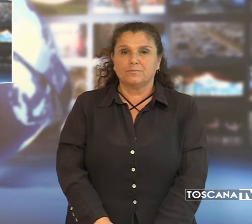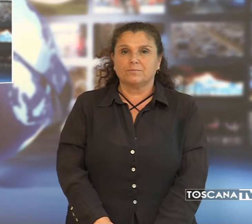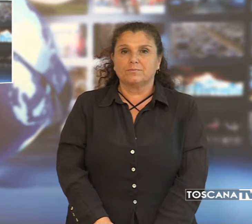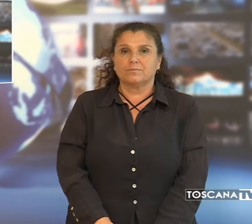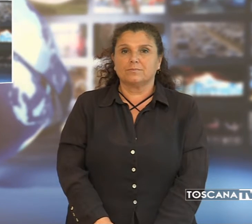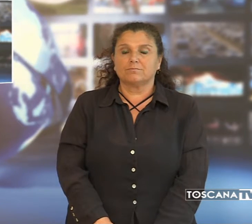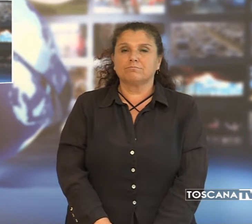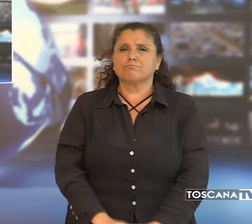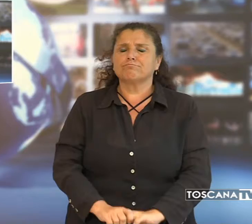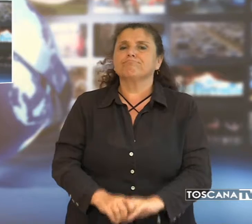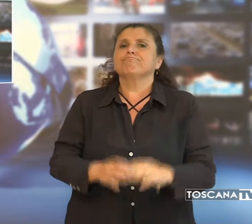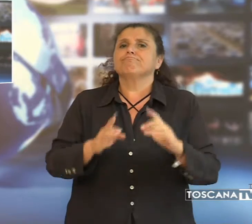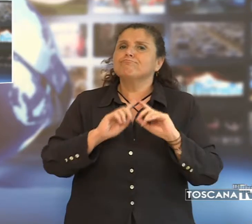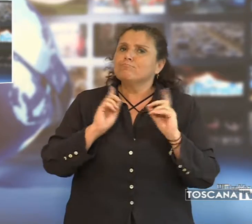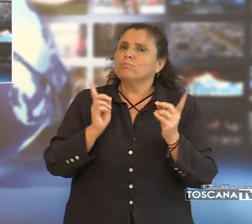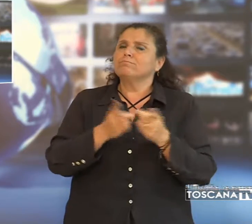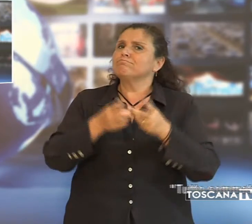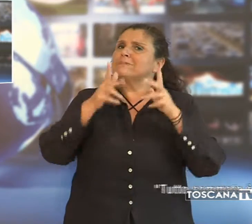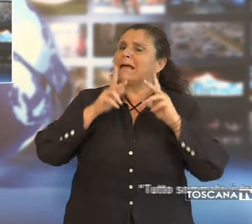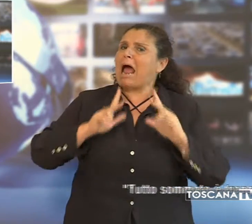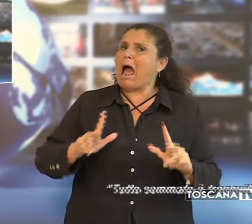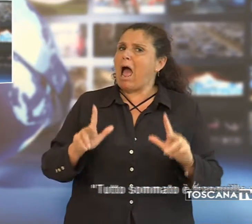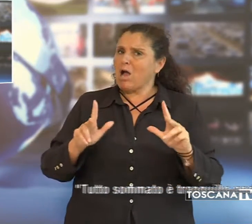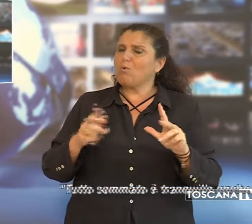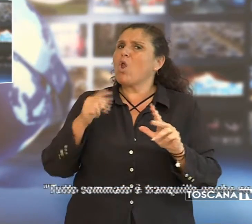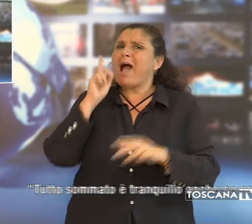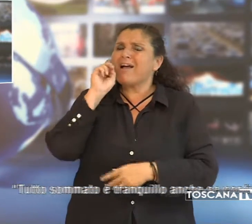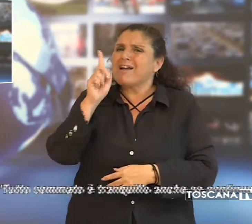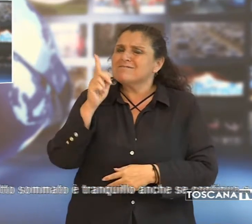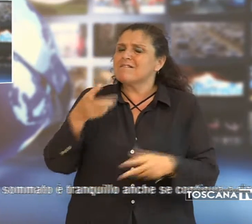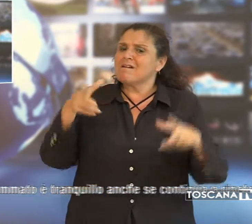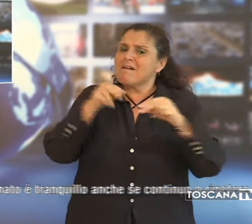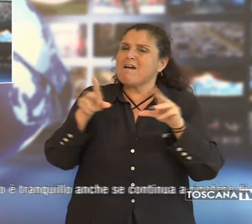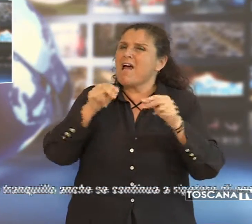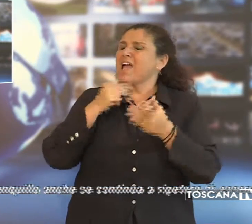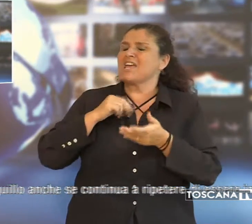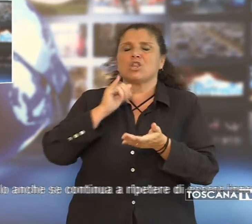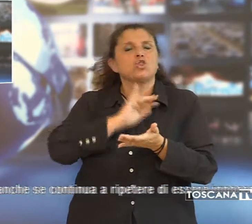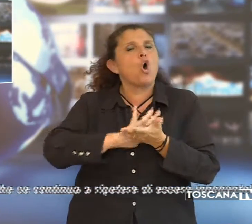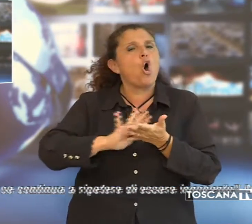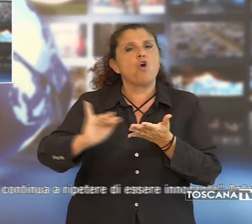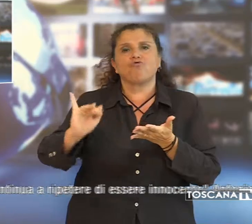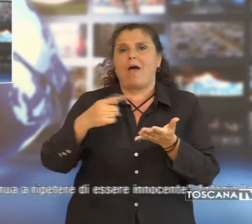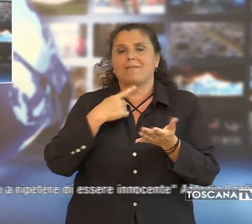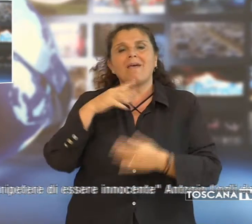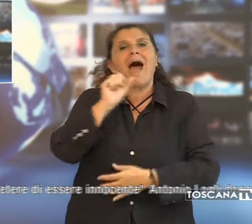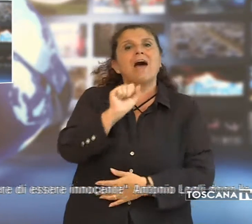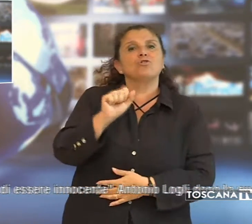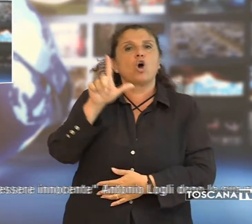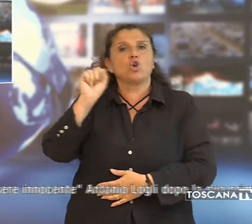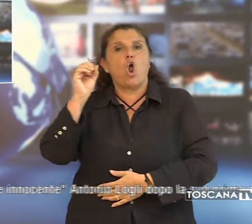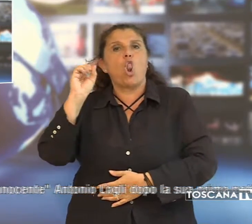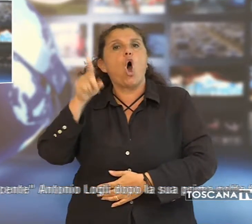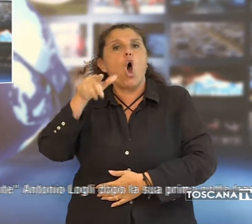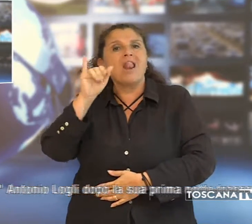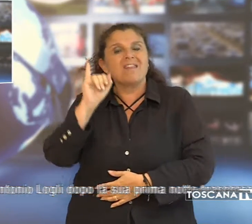Tutto sommato è tranquillo anche se continua a ripetere di essere innocente Antonio Logli